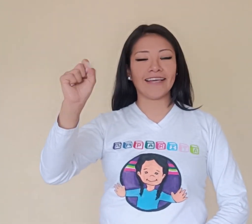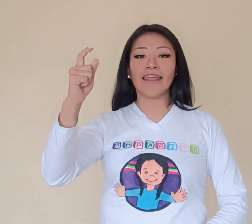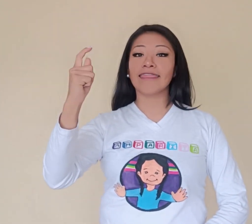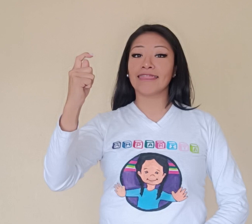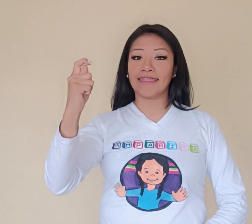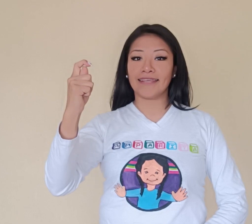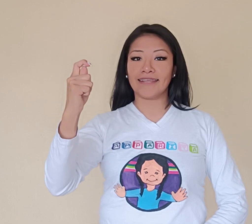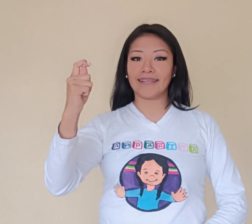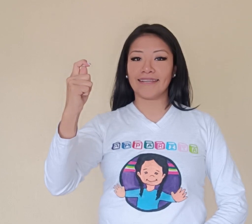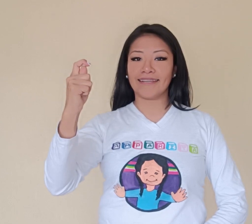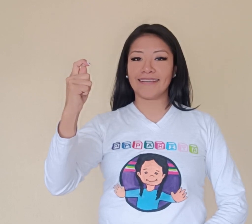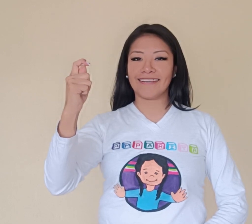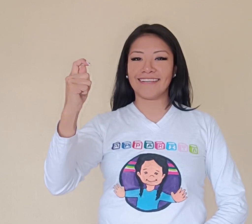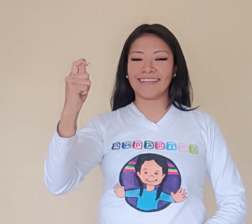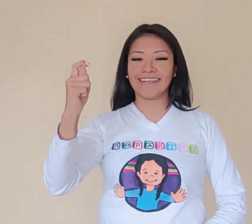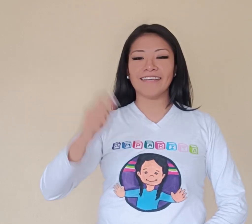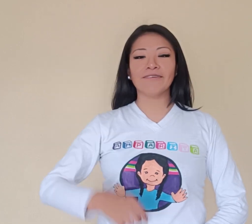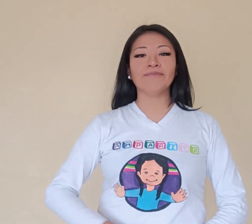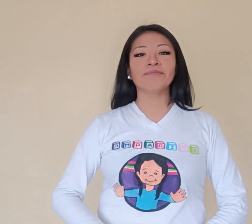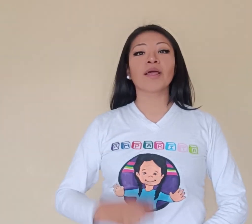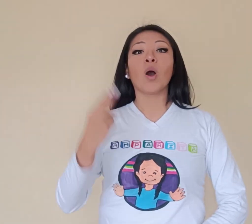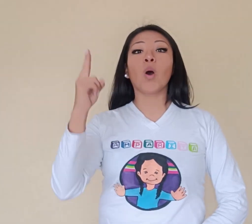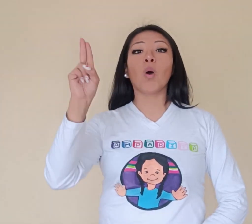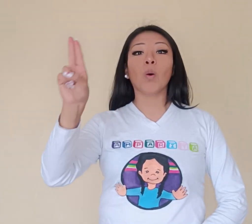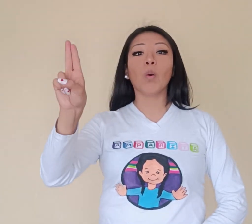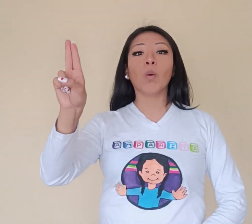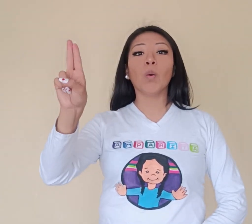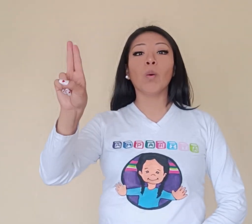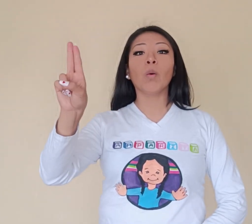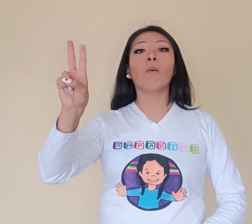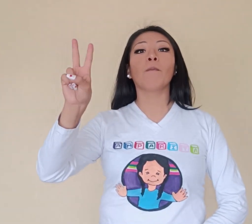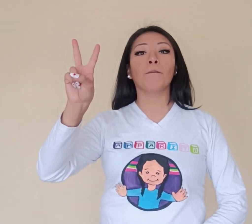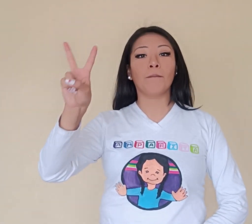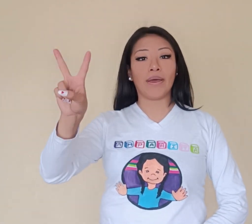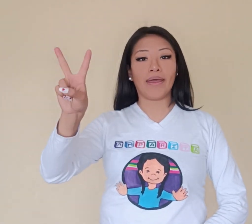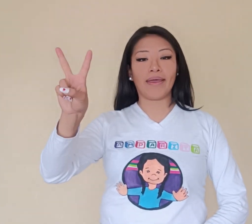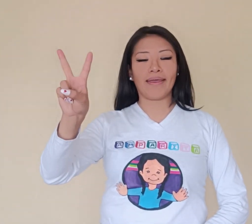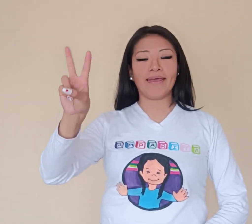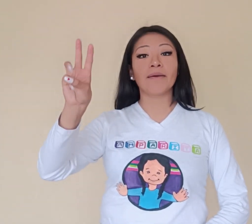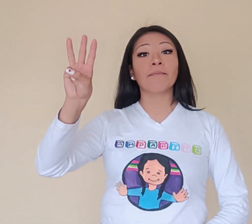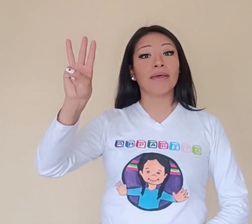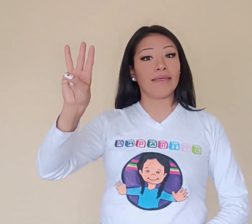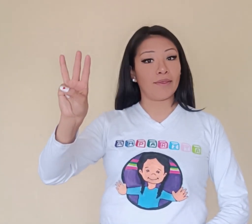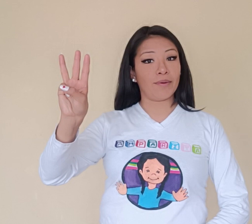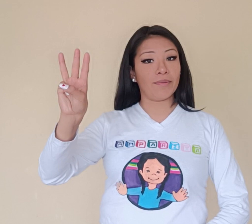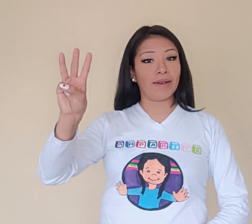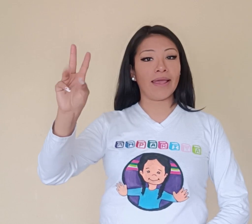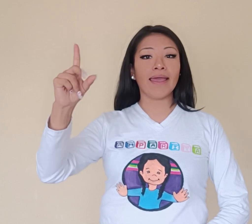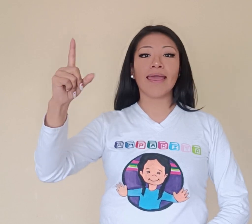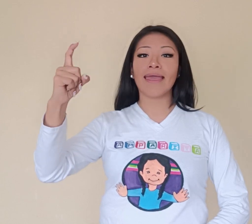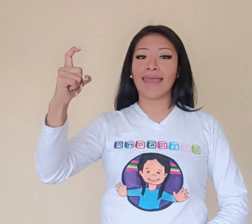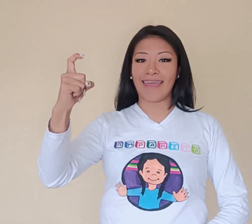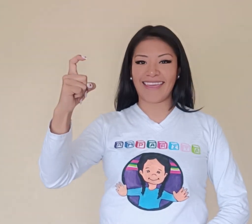T, U, B, B, W, X,